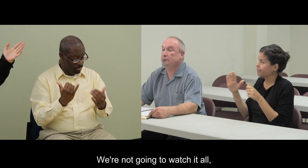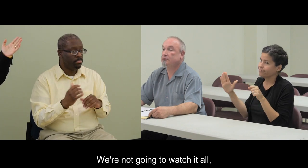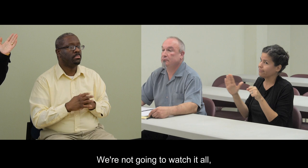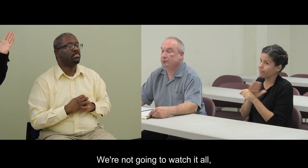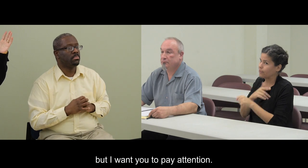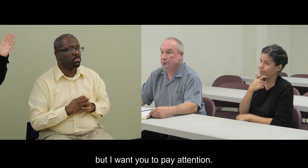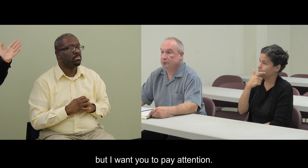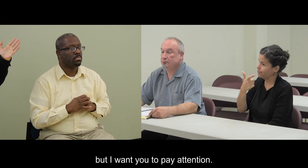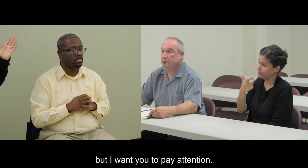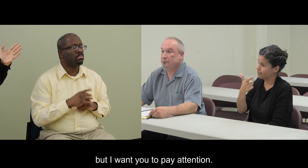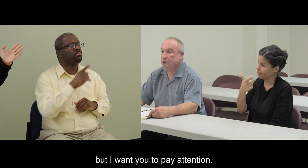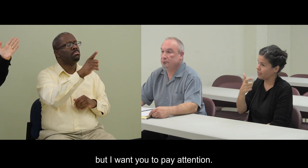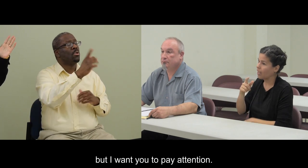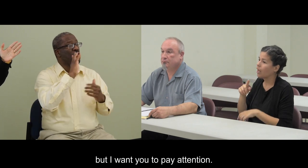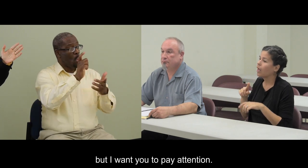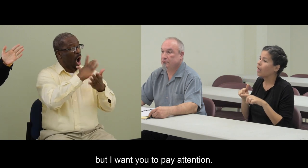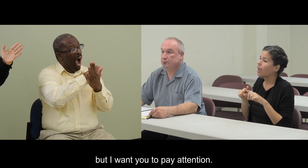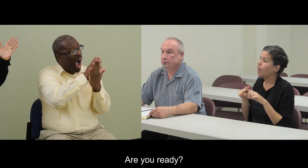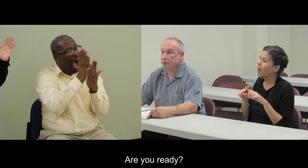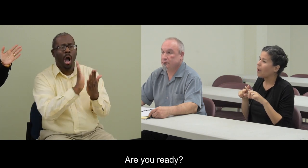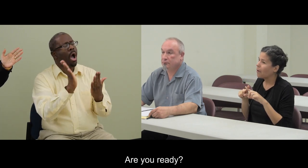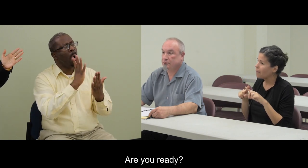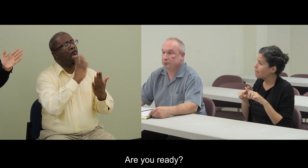pero quiero que pongan atención. ¿Están listos?